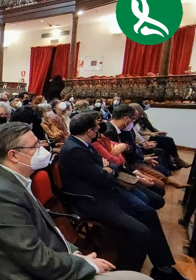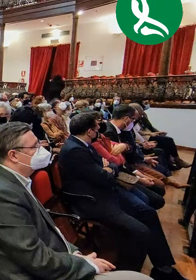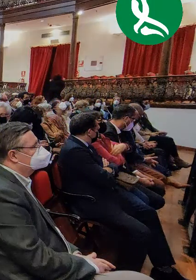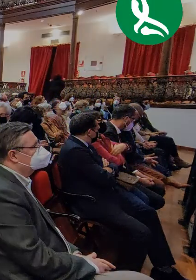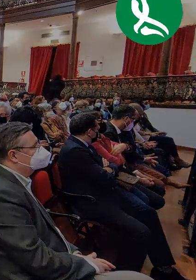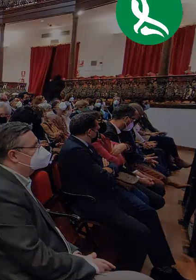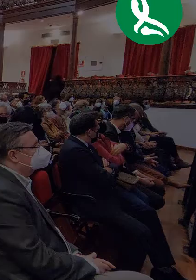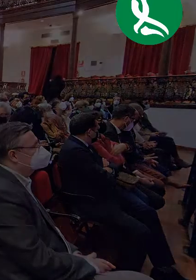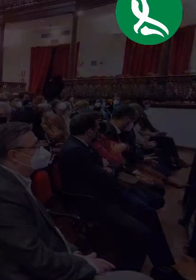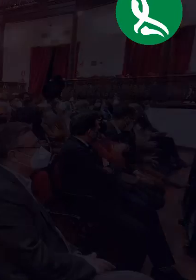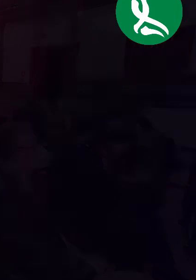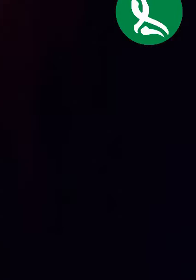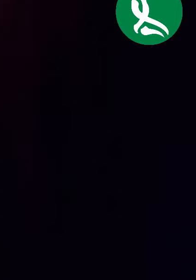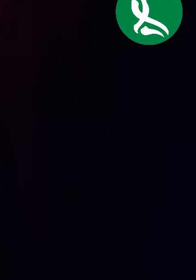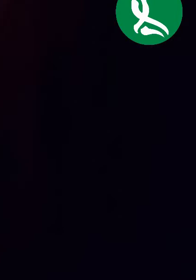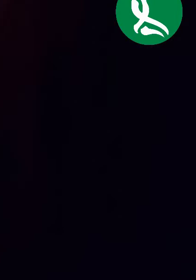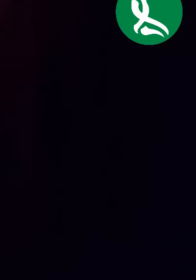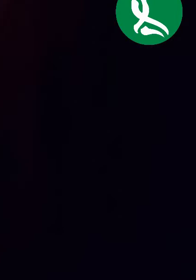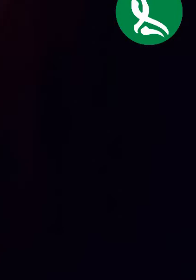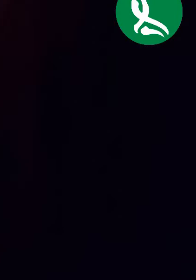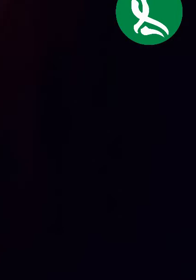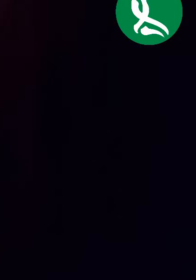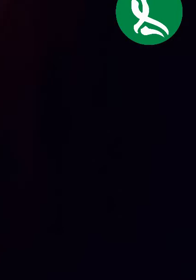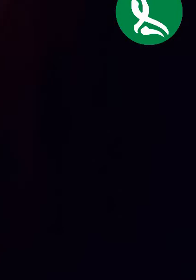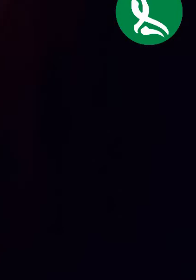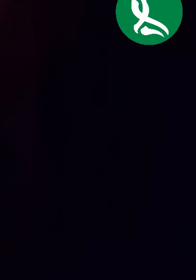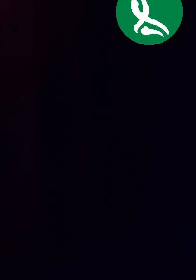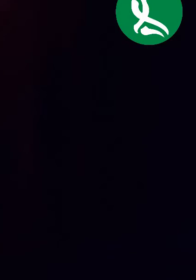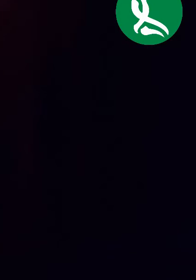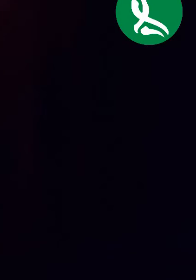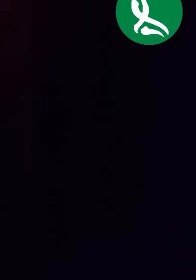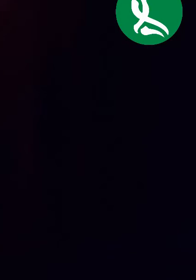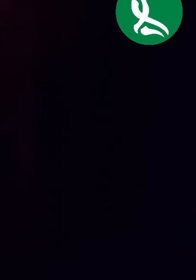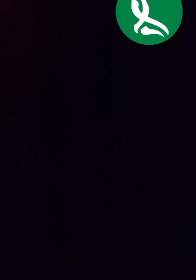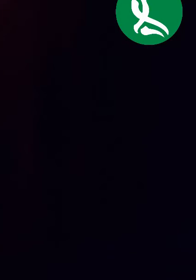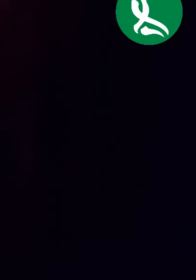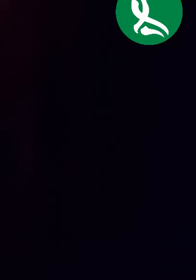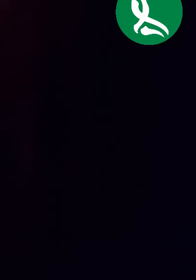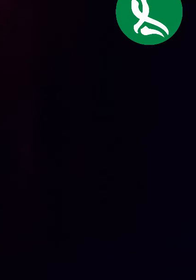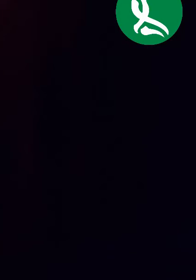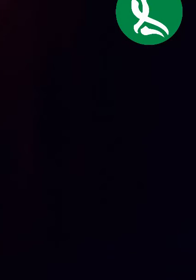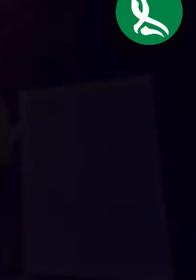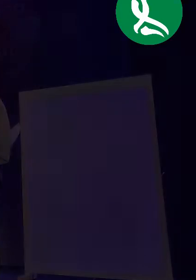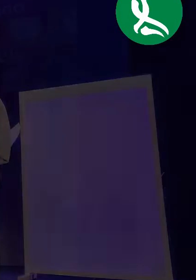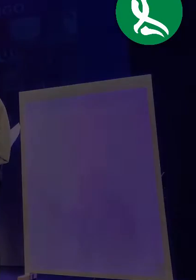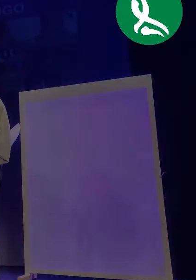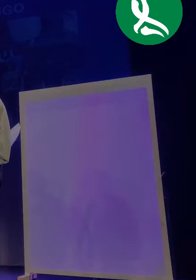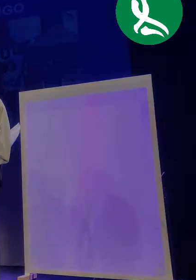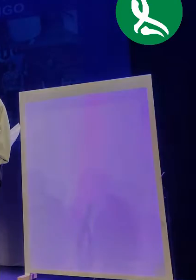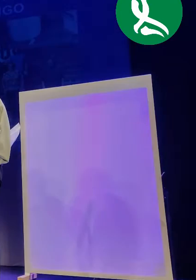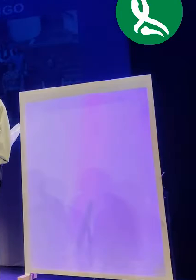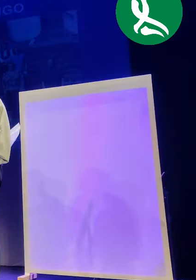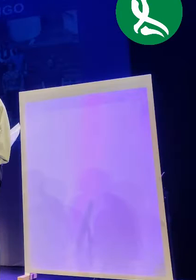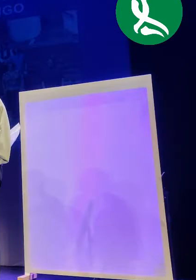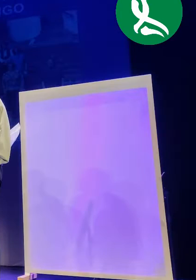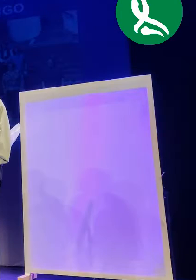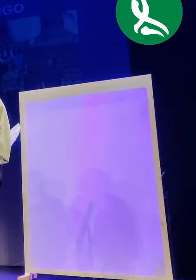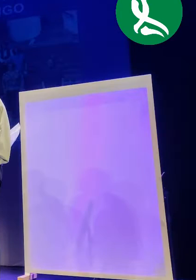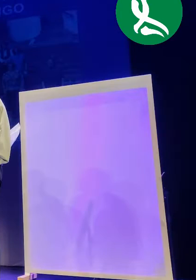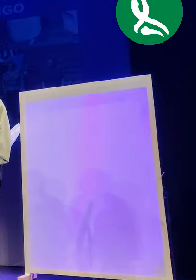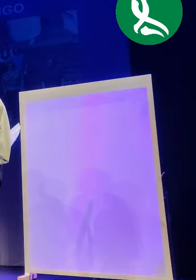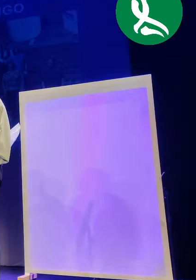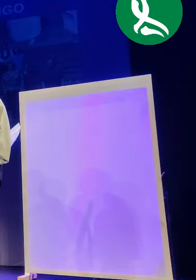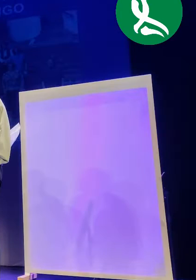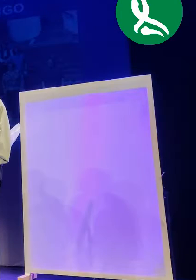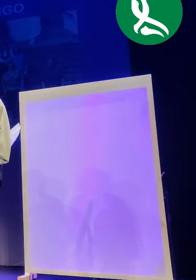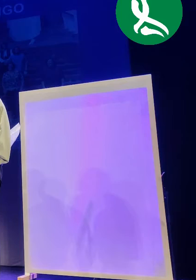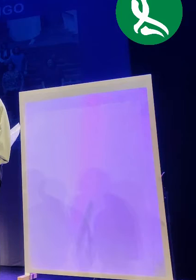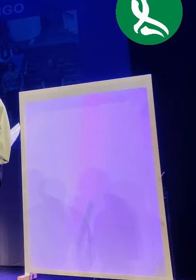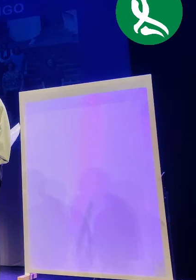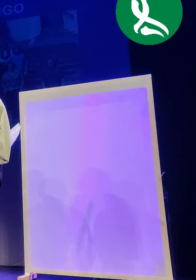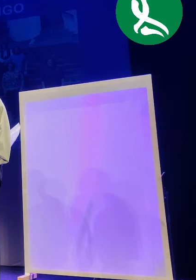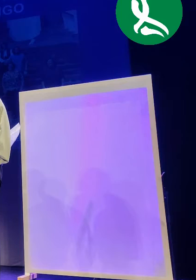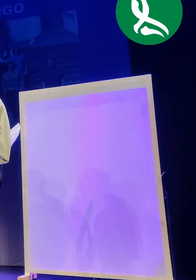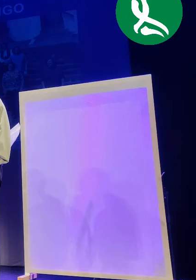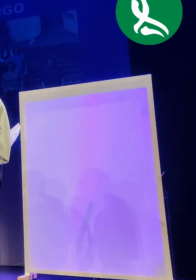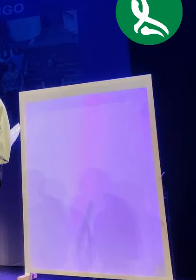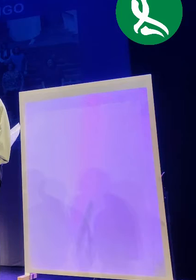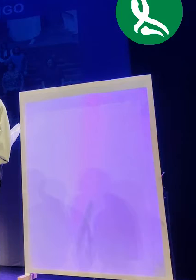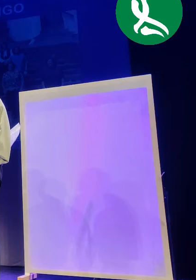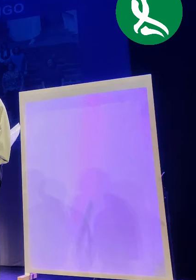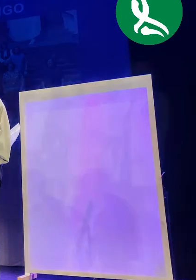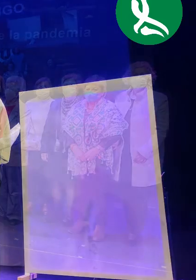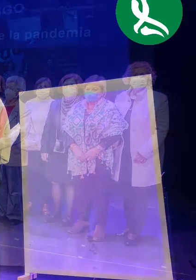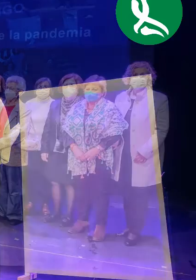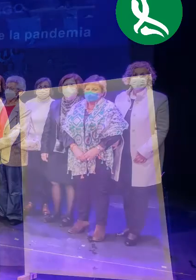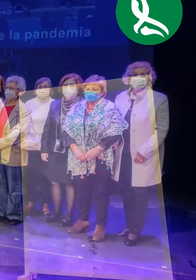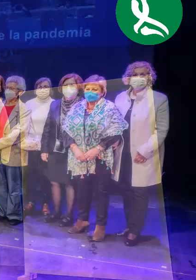todo pleno en la vida. Ahí es donde se dan las personas con el mejor corazón. Hoy cambiamos el egoísmo y el individualismo que por